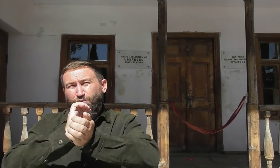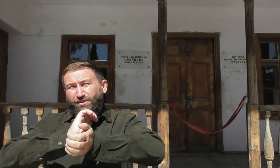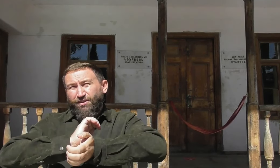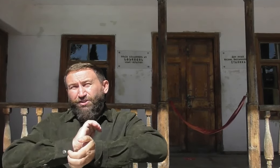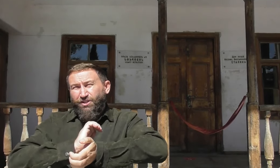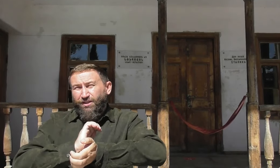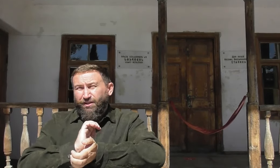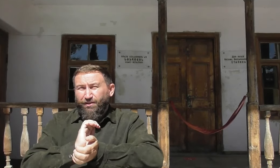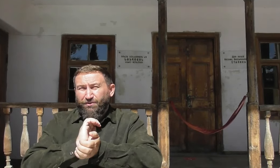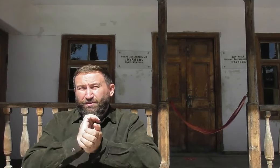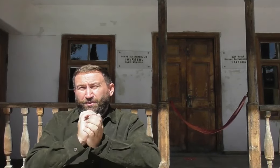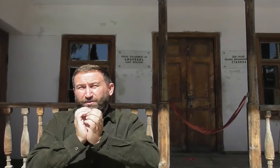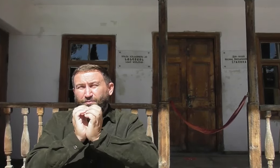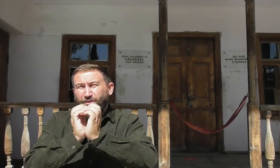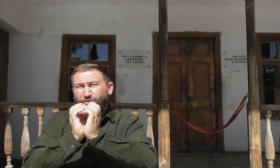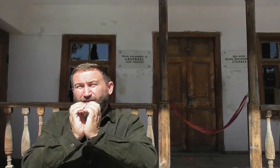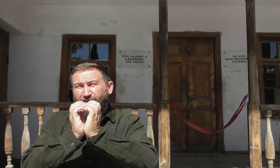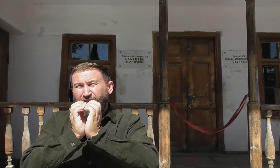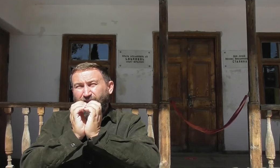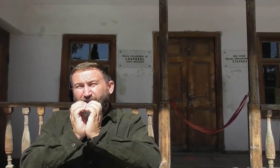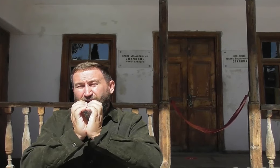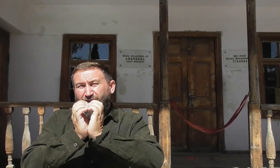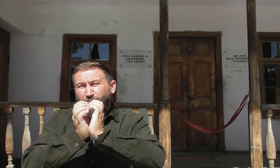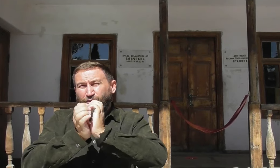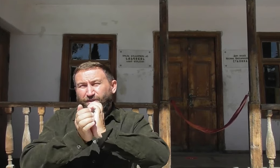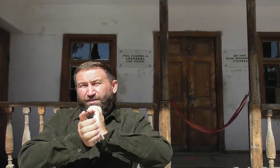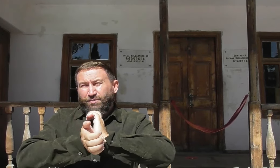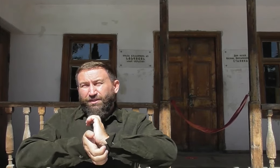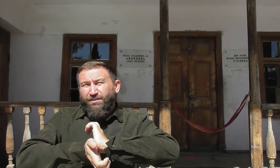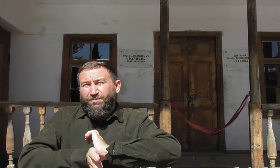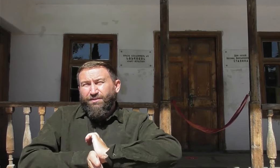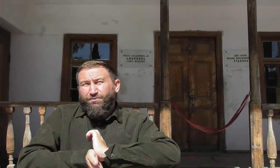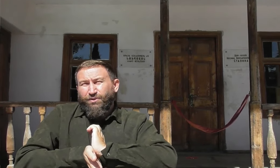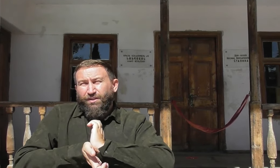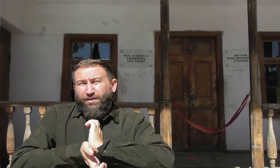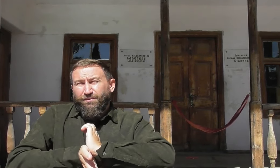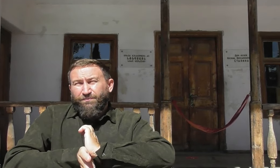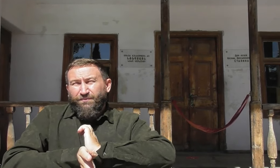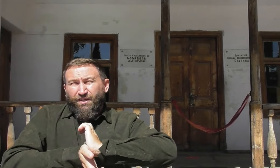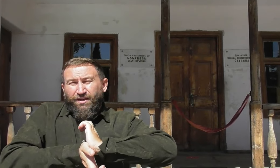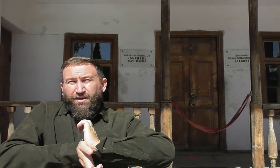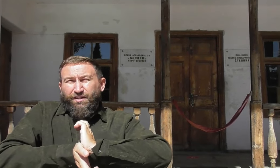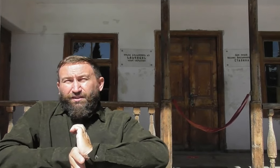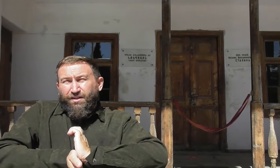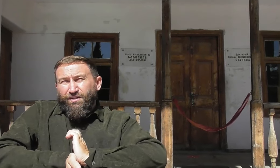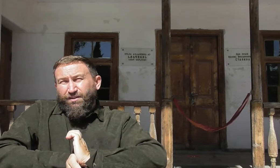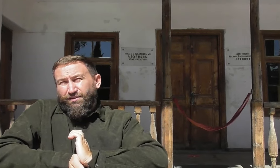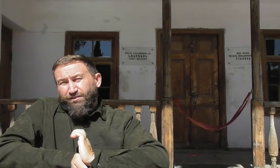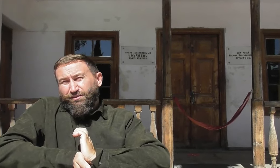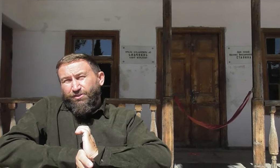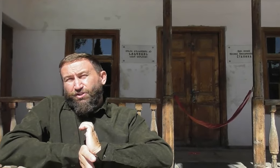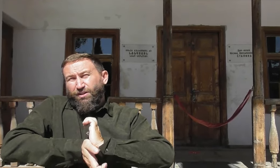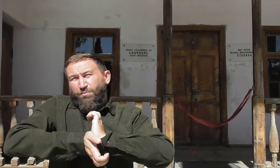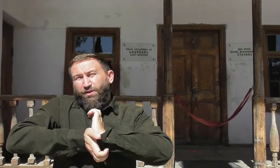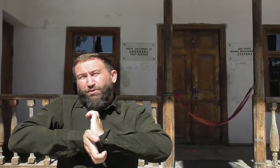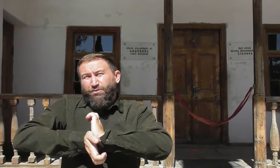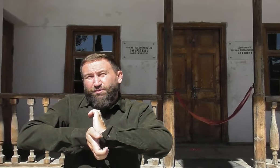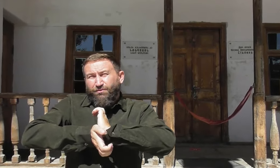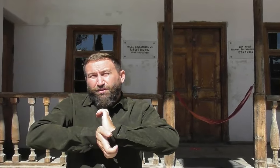потому что Джей и Ф это противоположности, можно сгармонизироваться вот так. Когда Джей переходит в